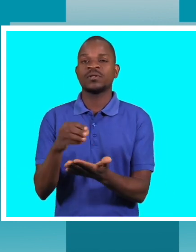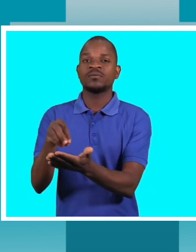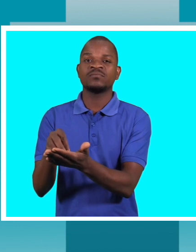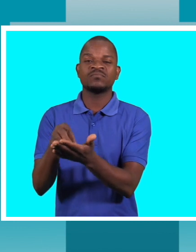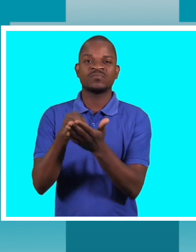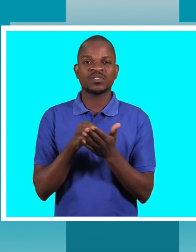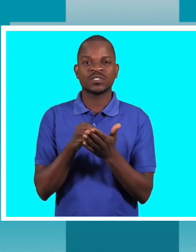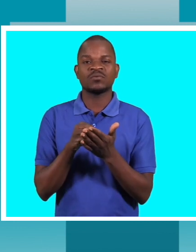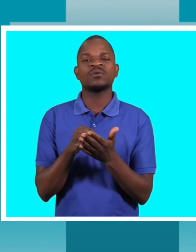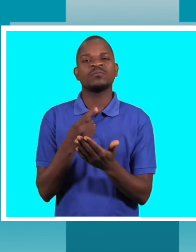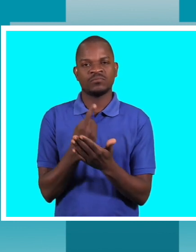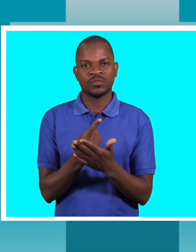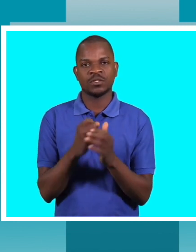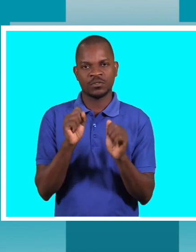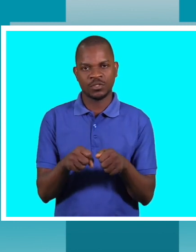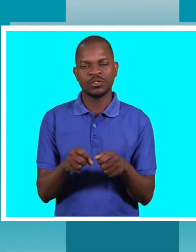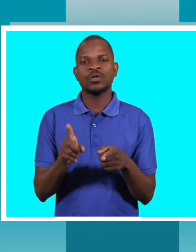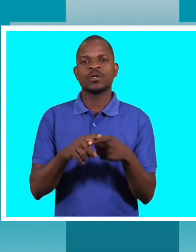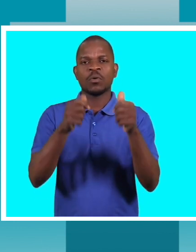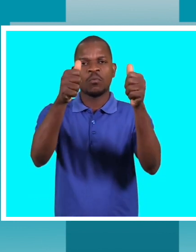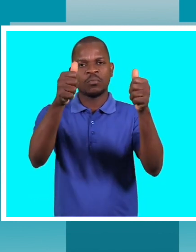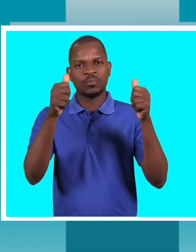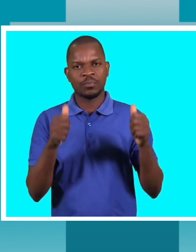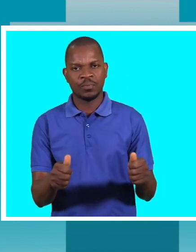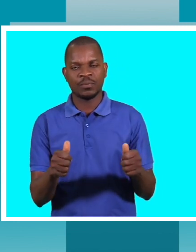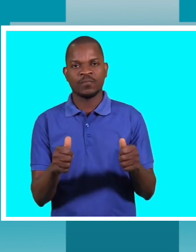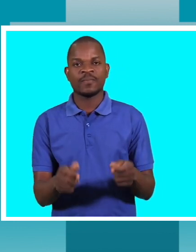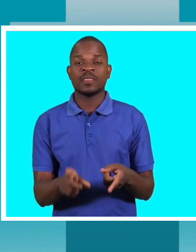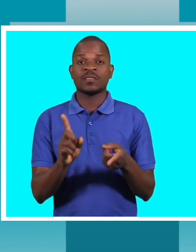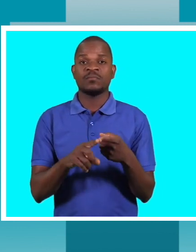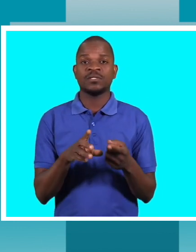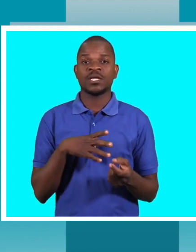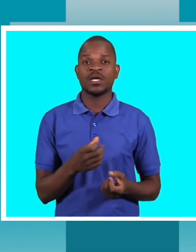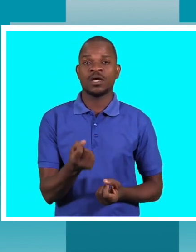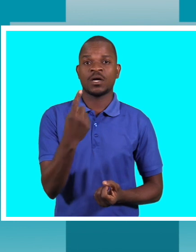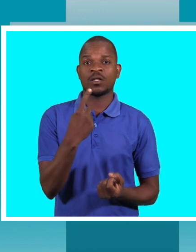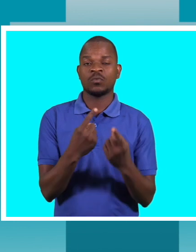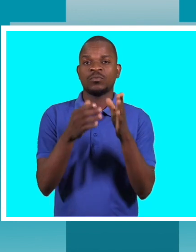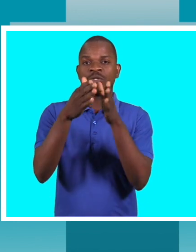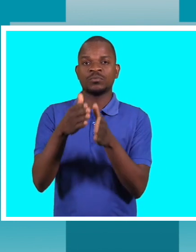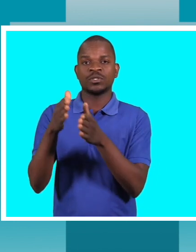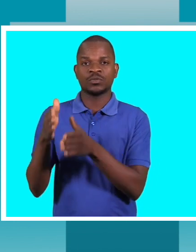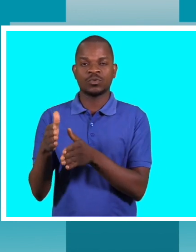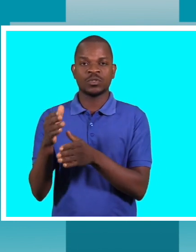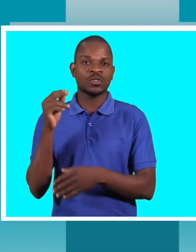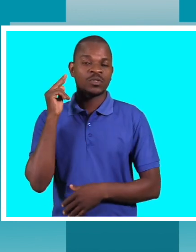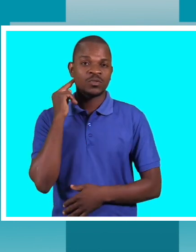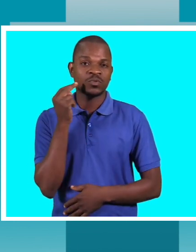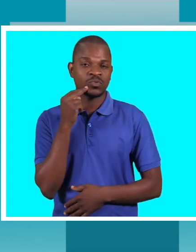é preciso panfletos. Sei que as pessoas com deficiência visual, desculpa, auditiva, sim, por